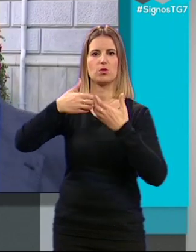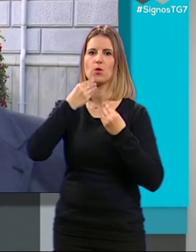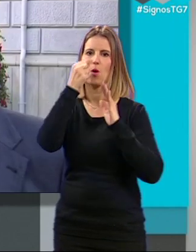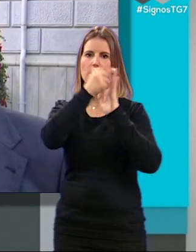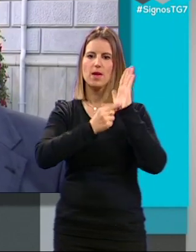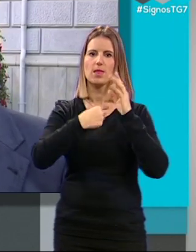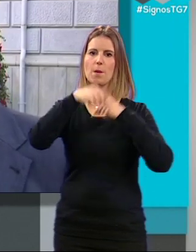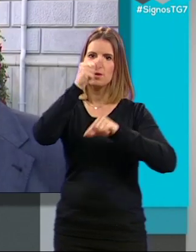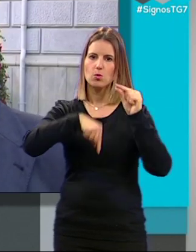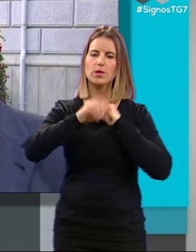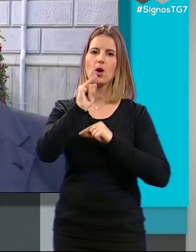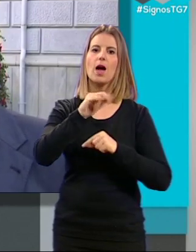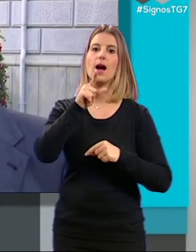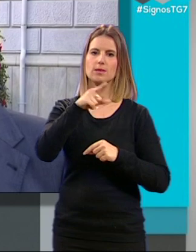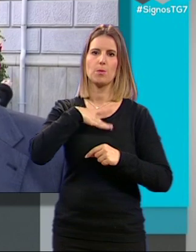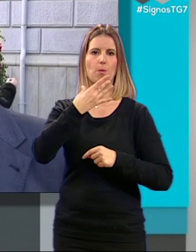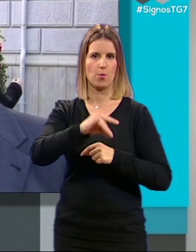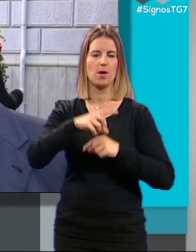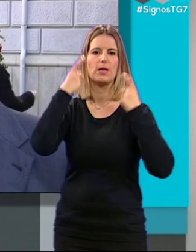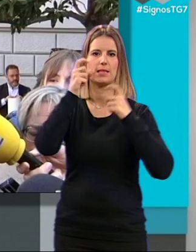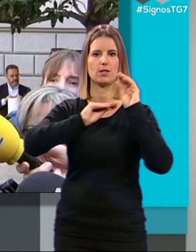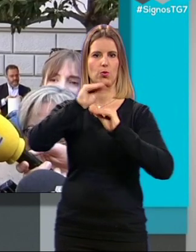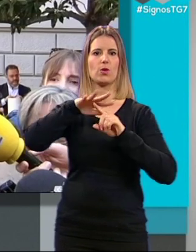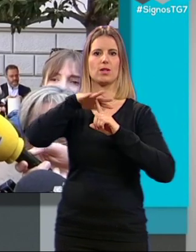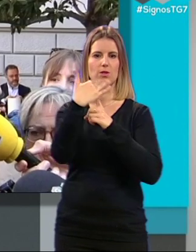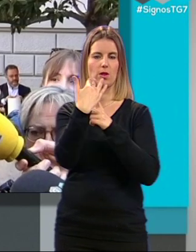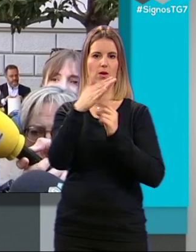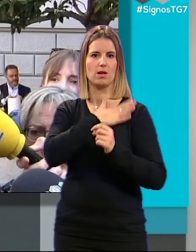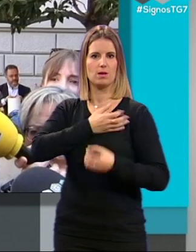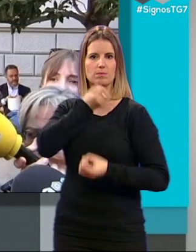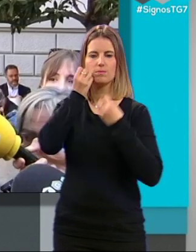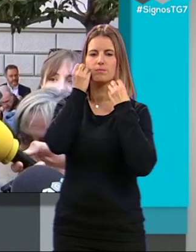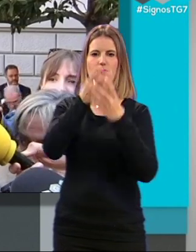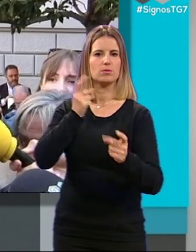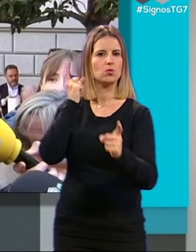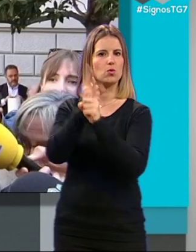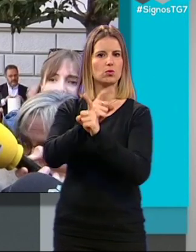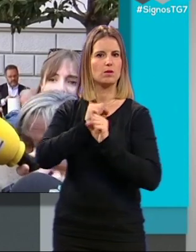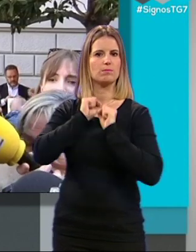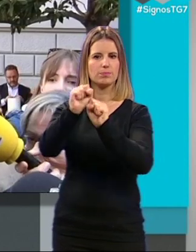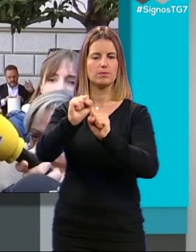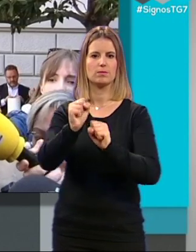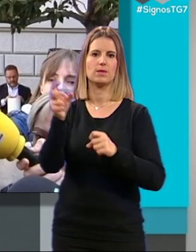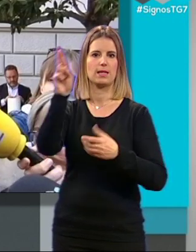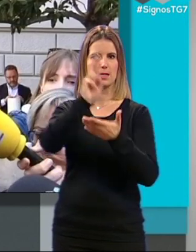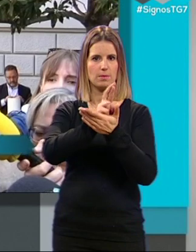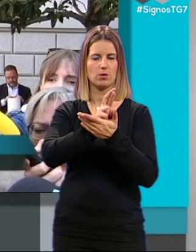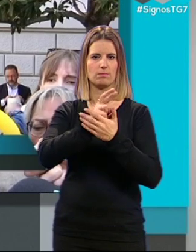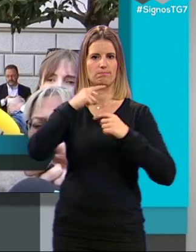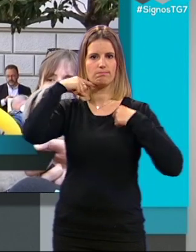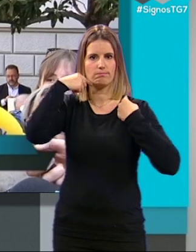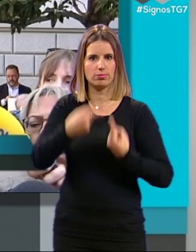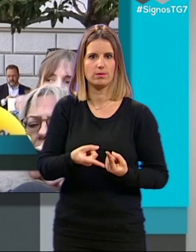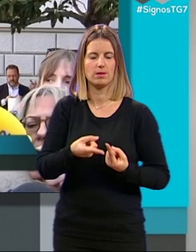con presupuesto para ello, podemos abordar esta situación. Manifestar nuestra más absoluta repulsa, una vez más, repito, desgraciadamente,